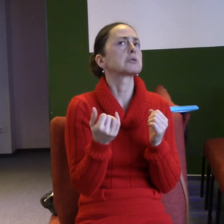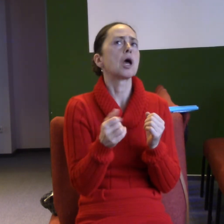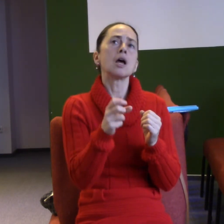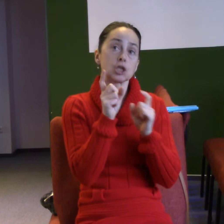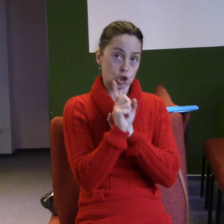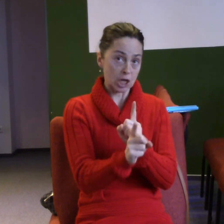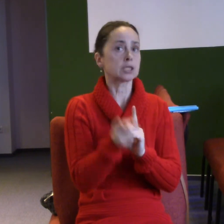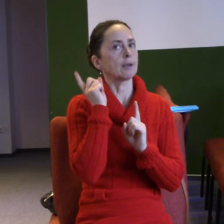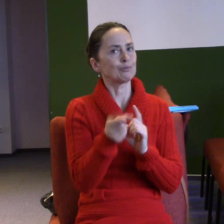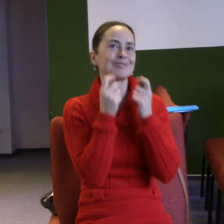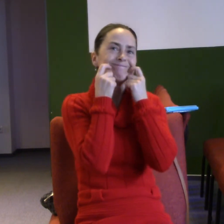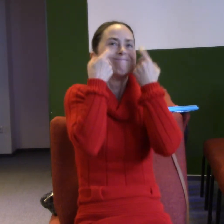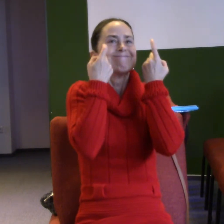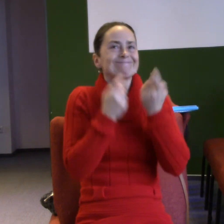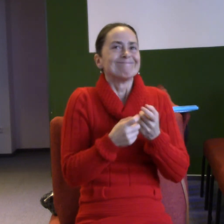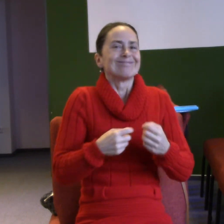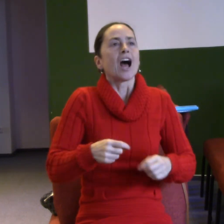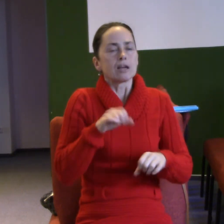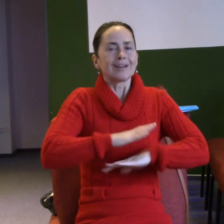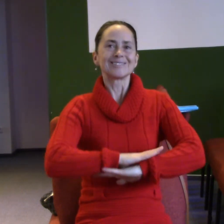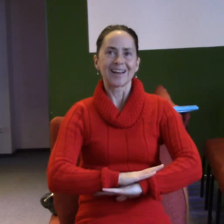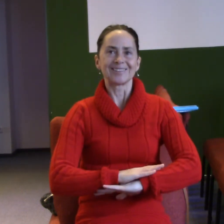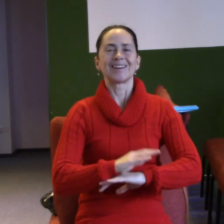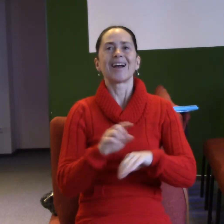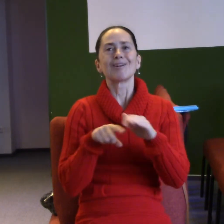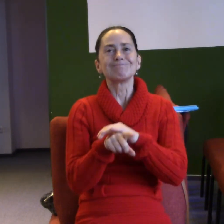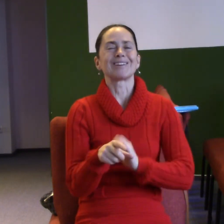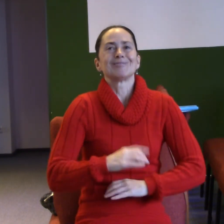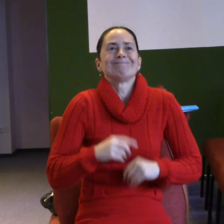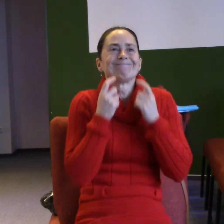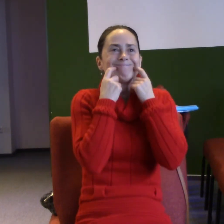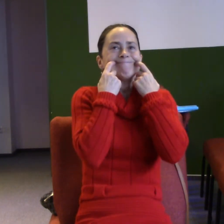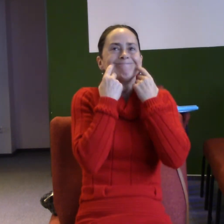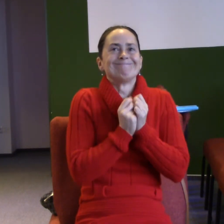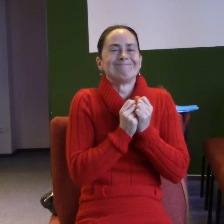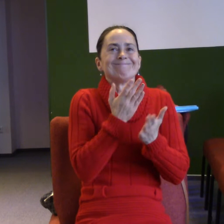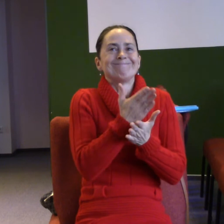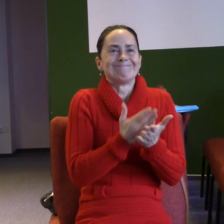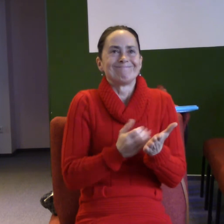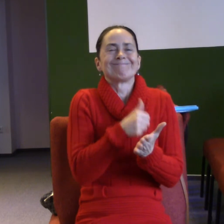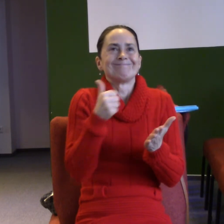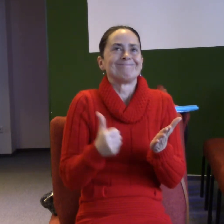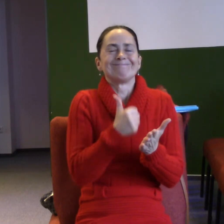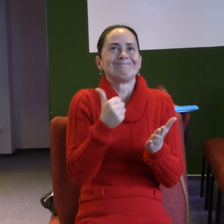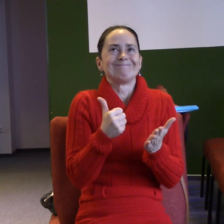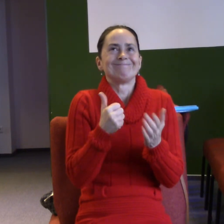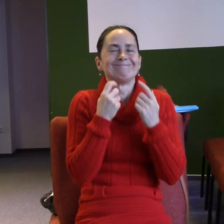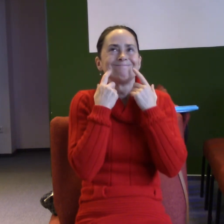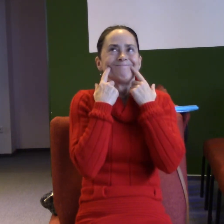Tak jsem seděl v metru a... A po furt hodině už je všechno volalo a se říká, pán Ježíš, já to asi